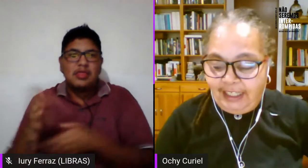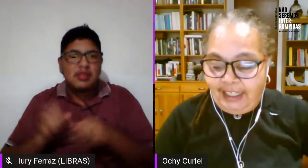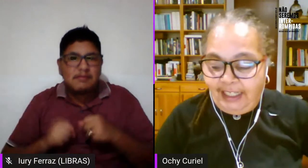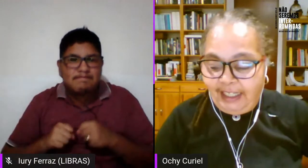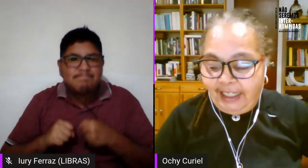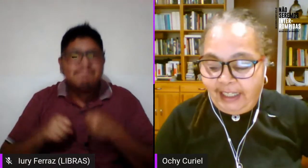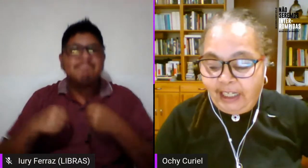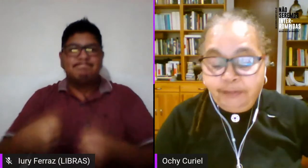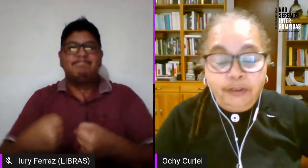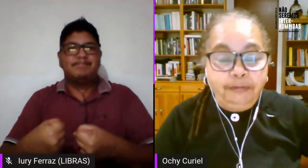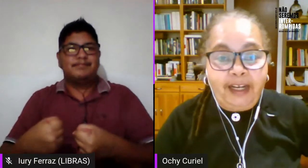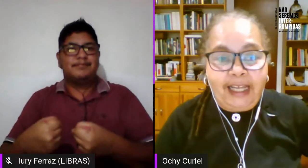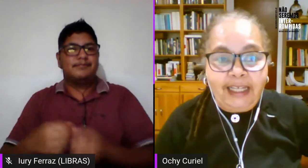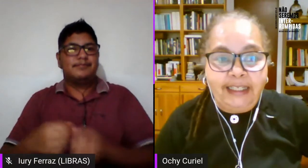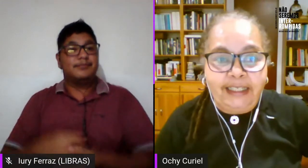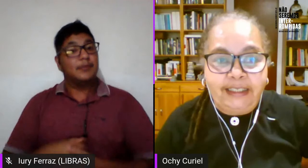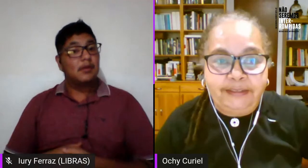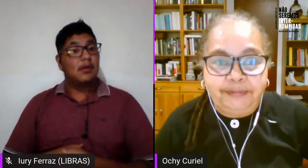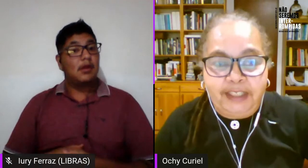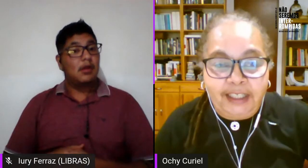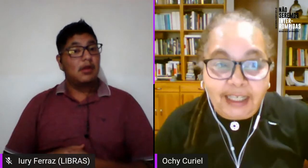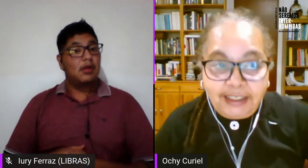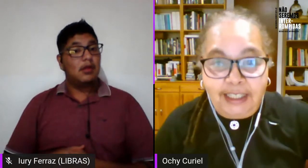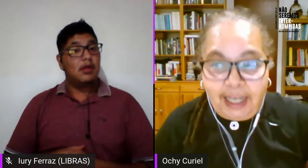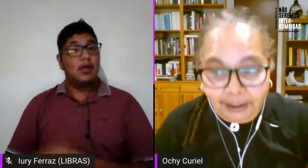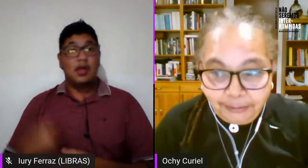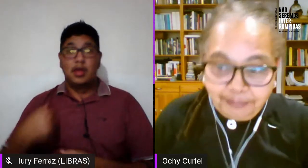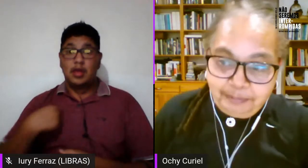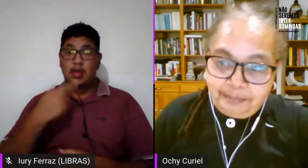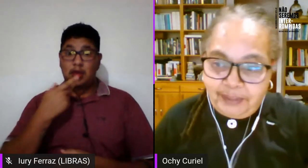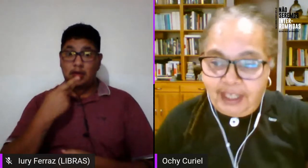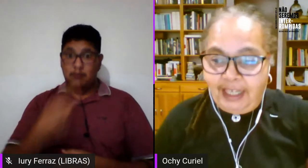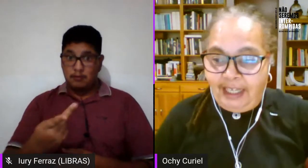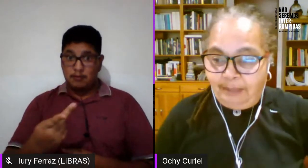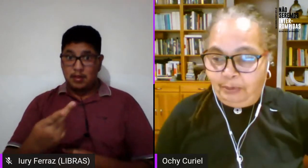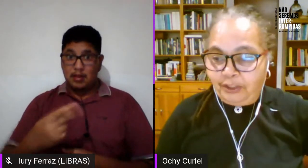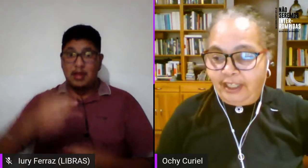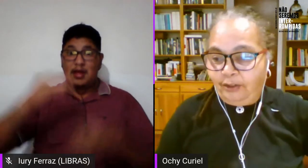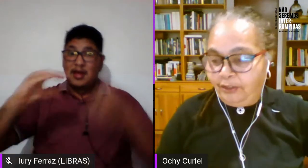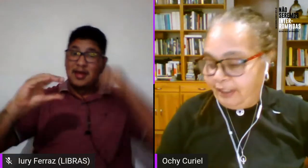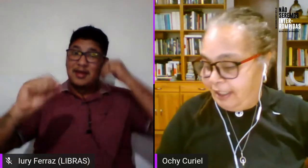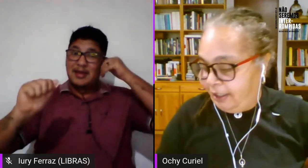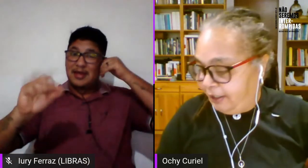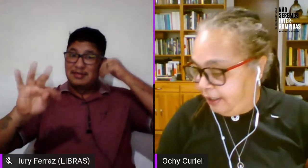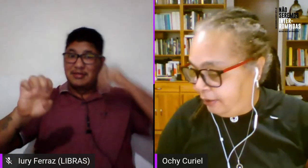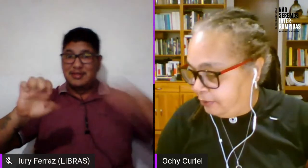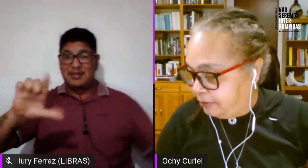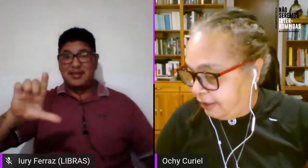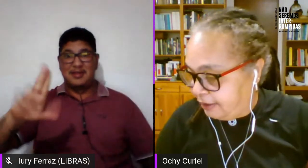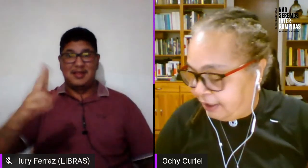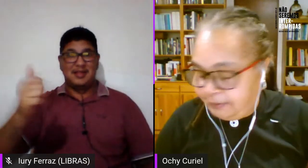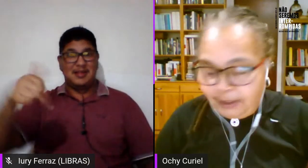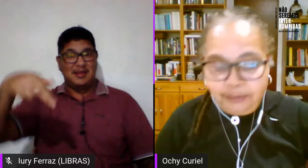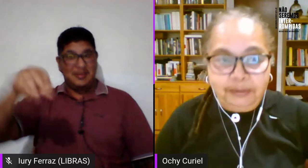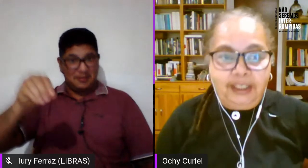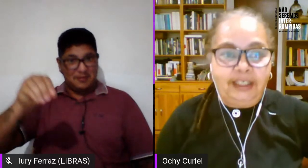eu vou falar em castellano porque hoje eu tive uma